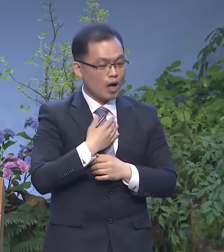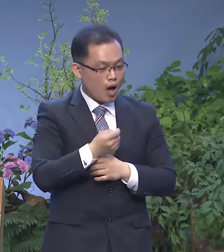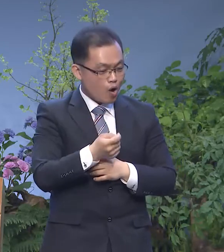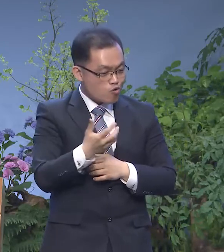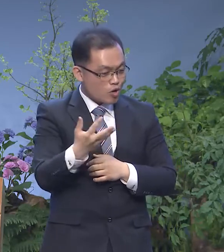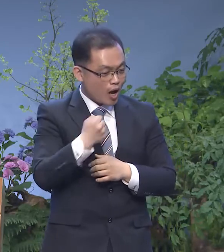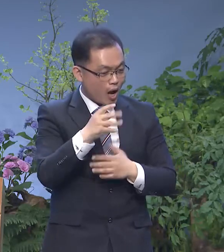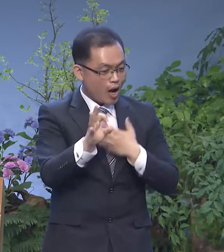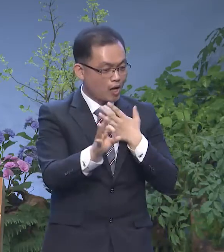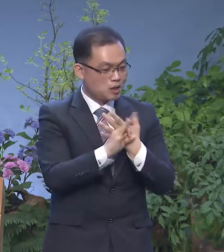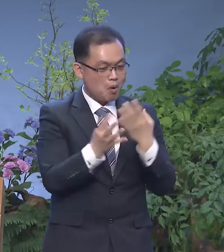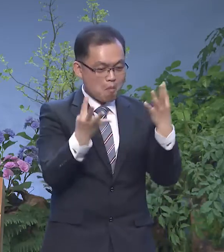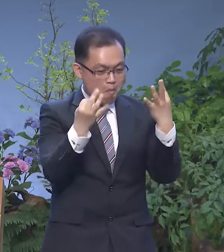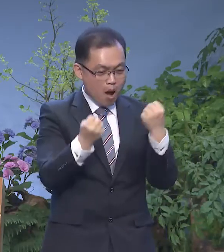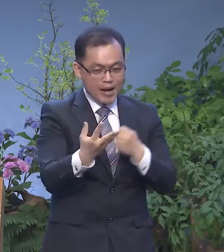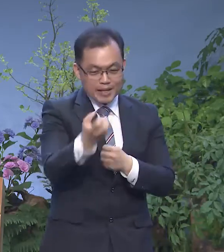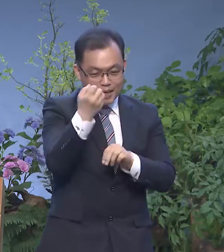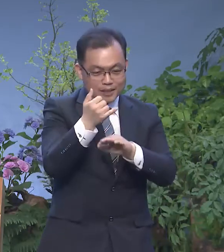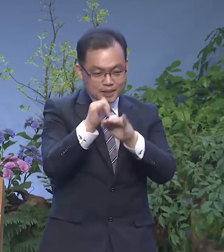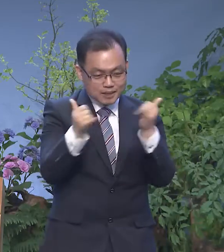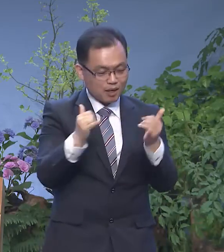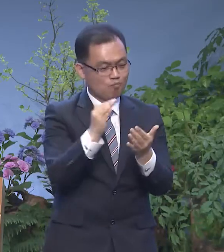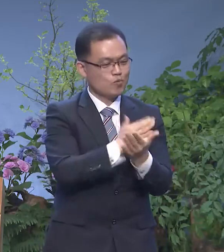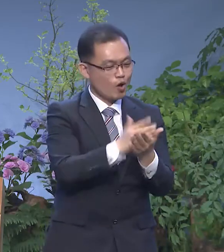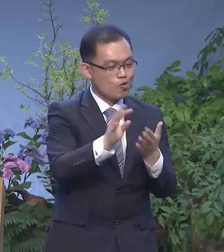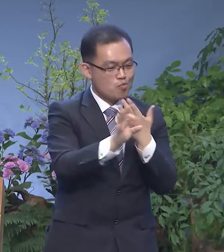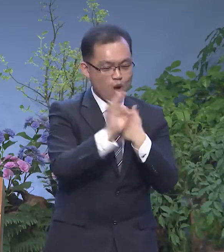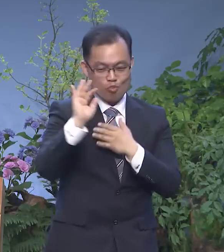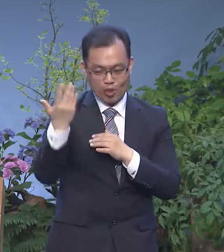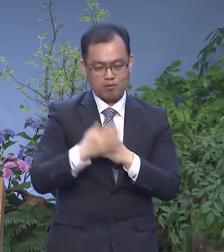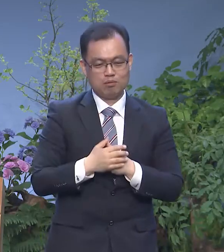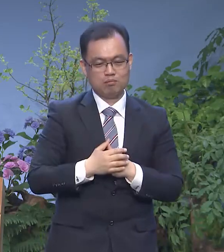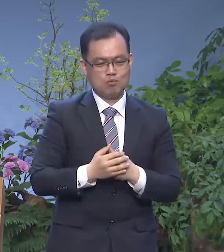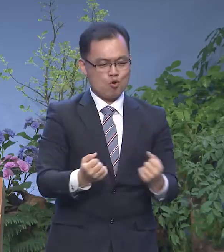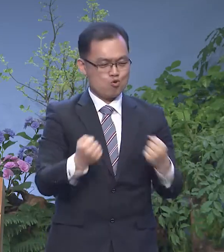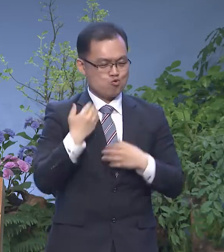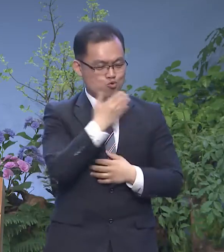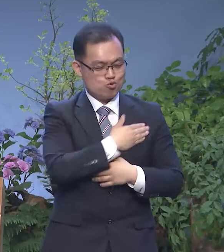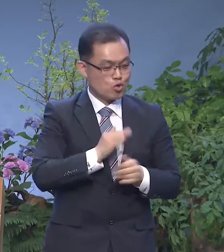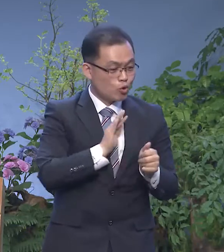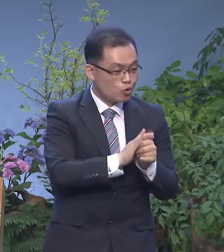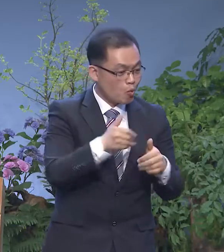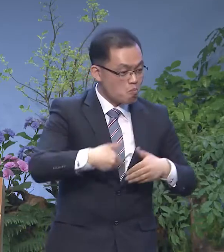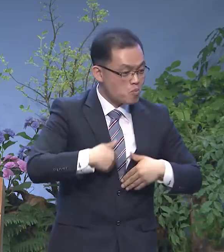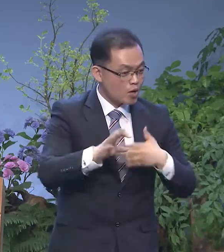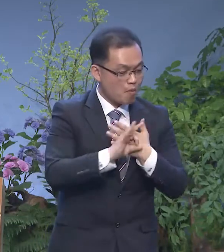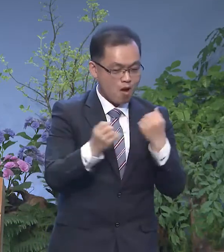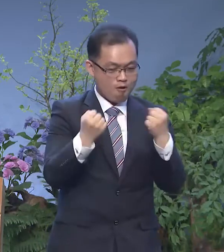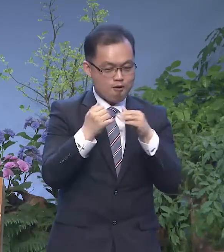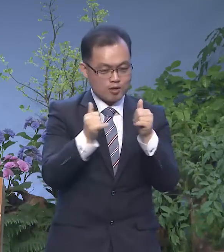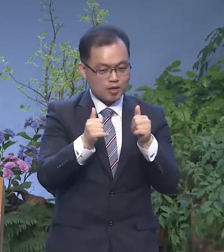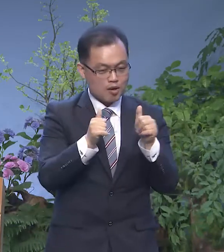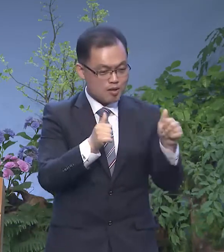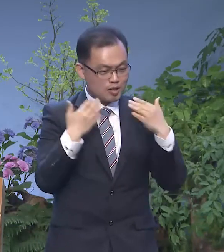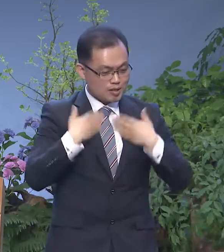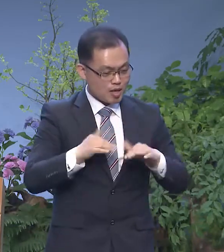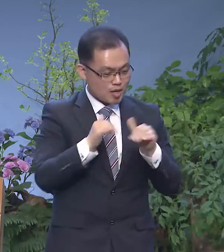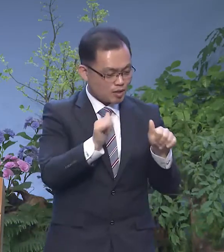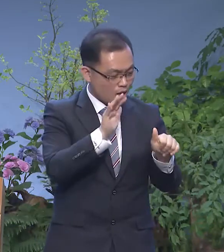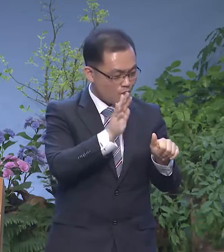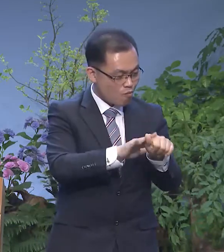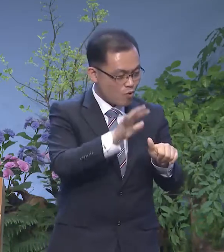자가 나누면 되는 것이고 누군가 육체적으로 도움이 필요하면 건강한 사람이 그 사람의 손을 잡아주면